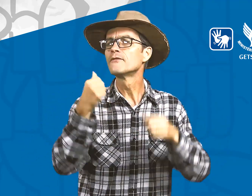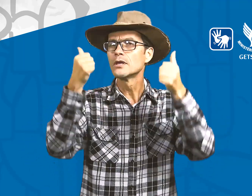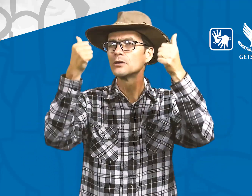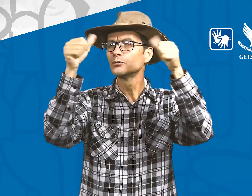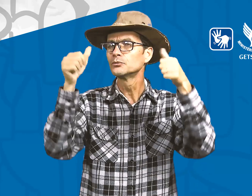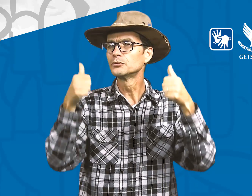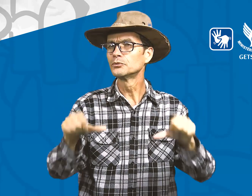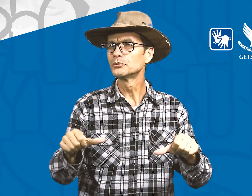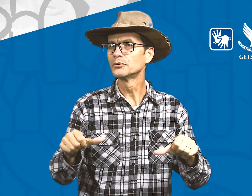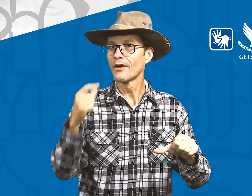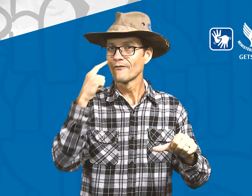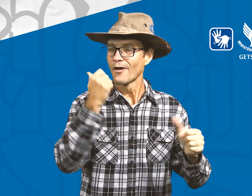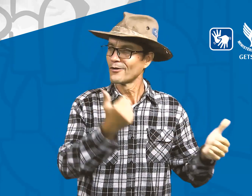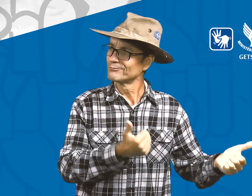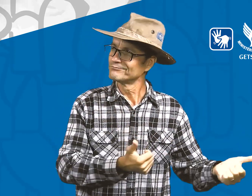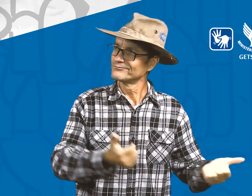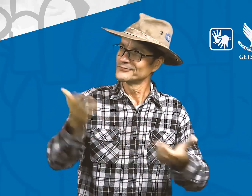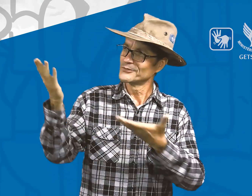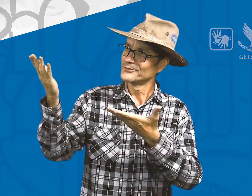veja estas informações através do folder